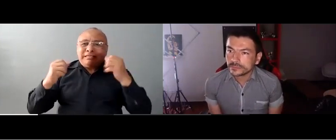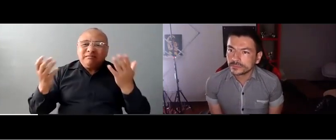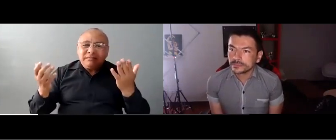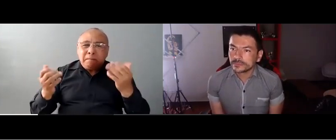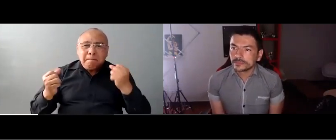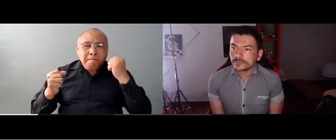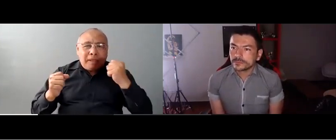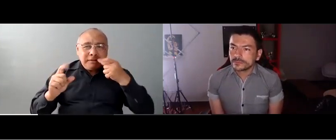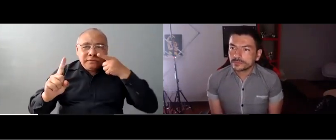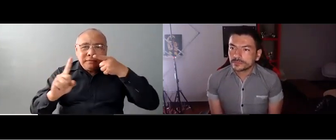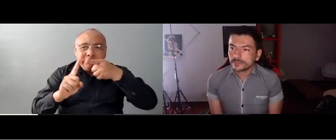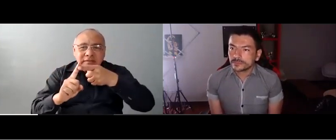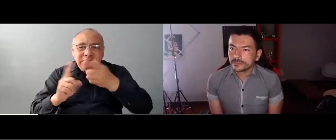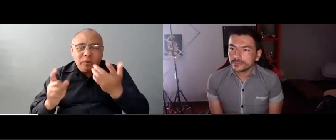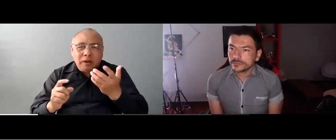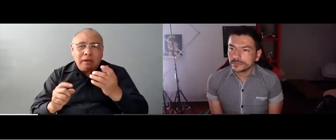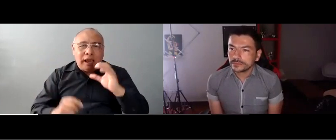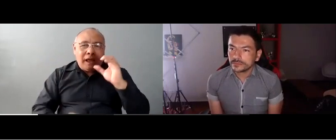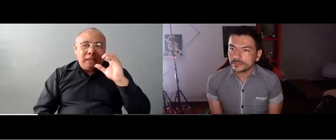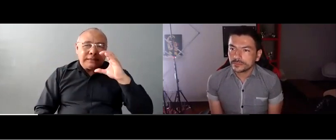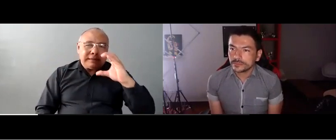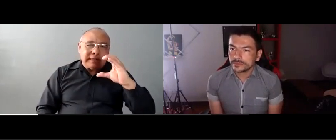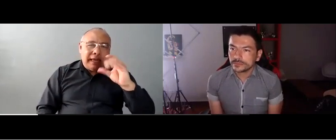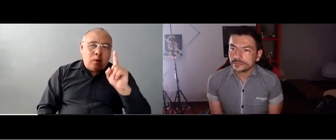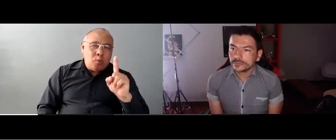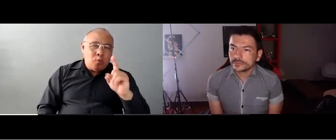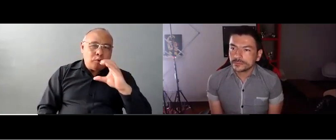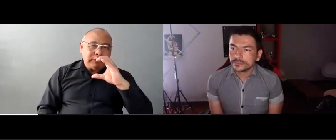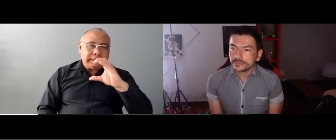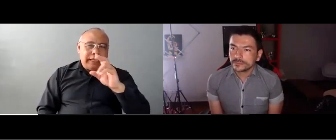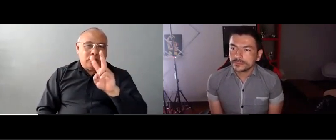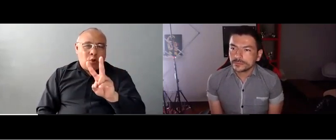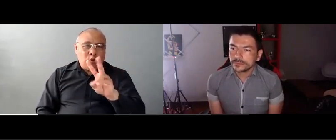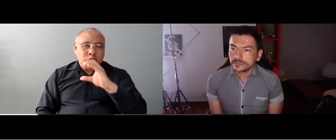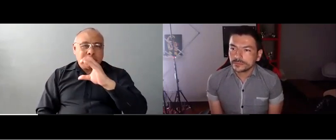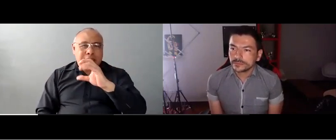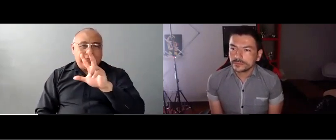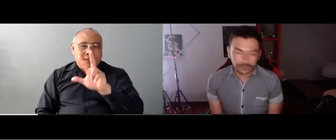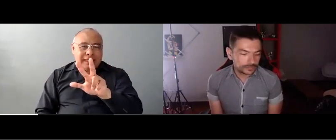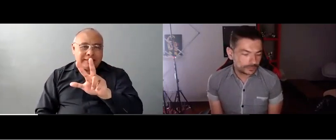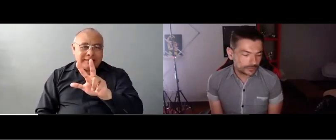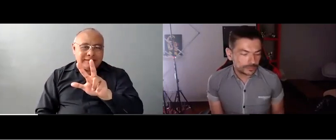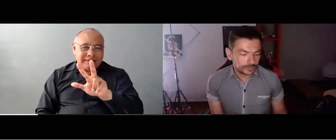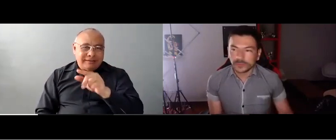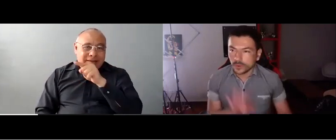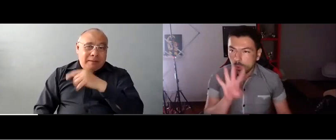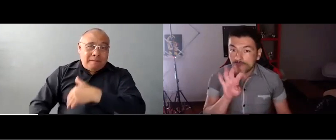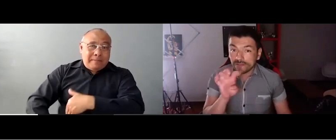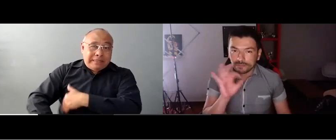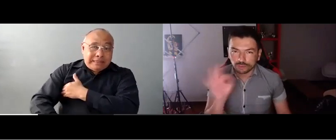Es verdad que desde el Ministerio de Transporte se tiene una preocupación muy fuerte frente